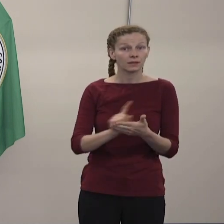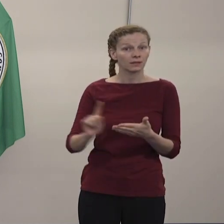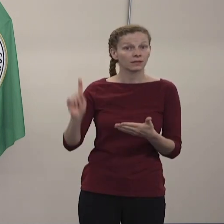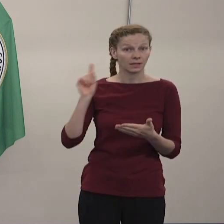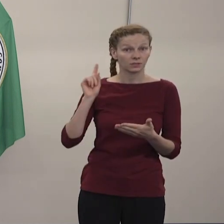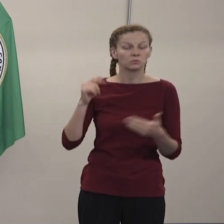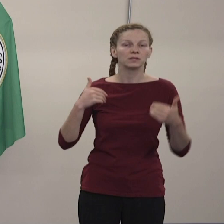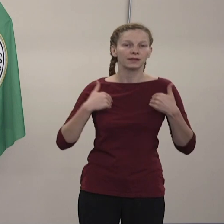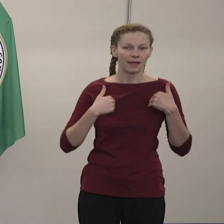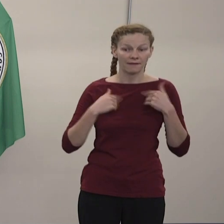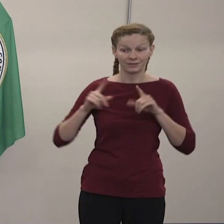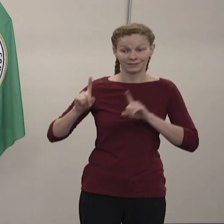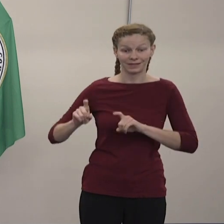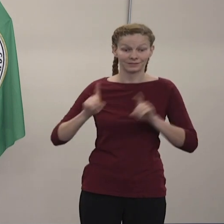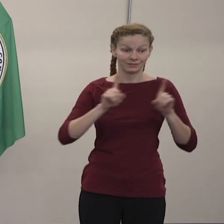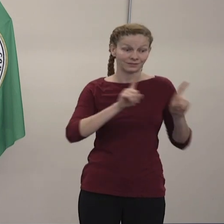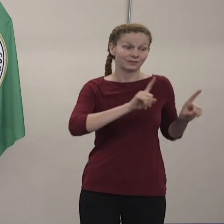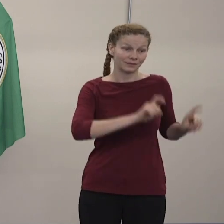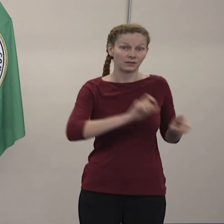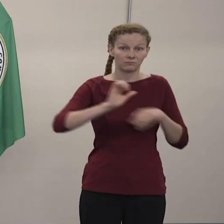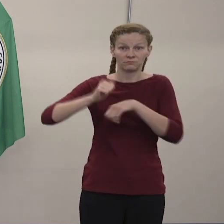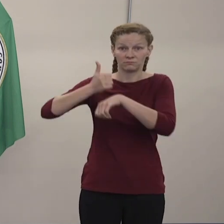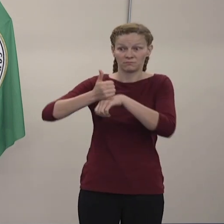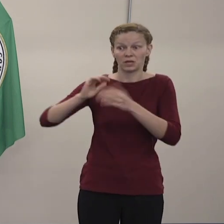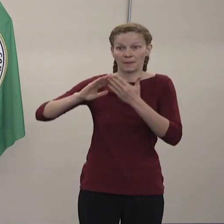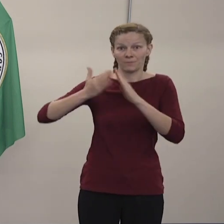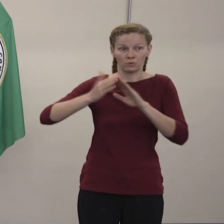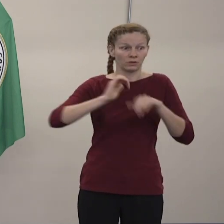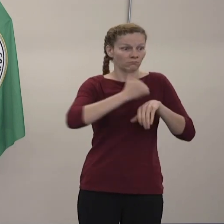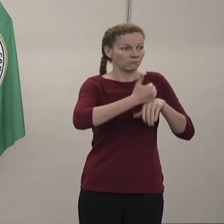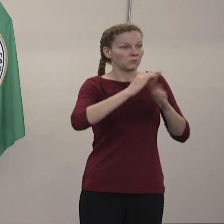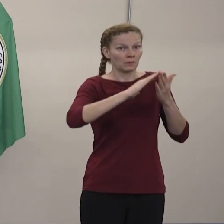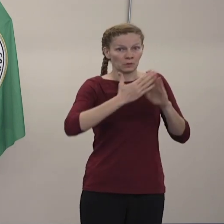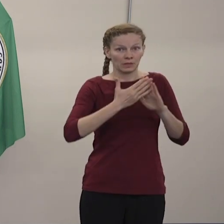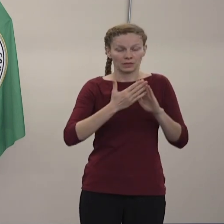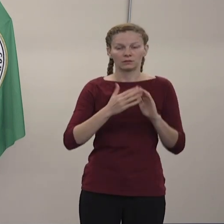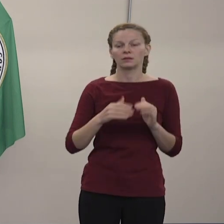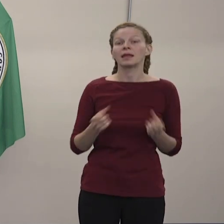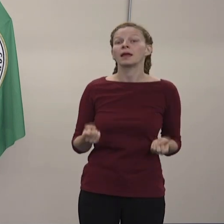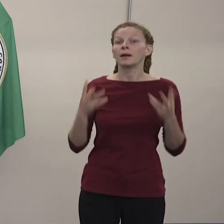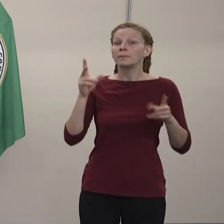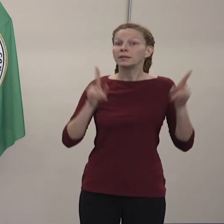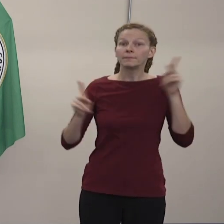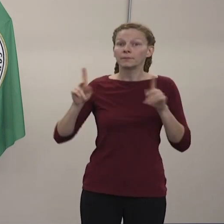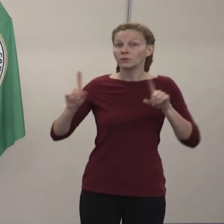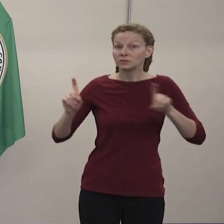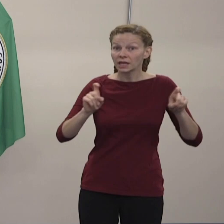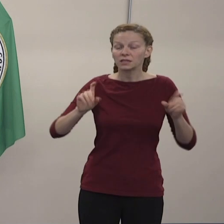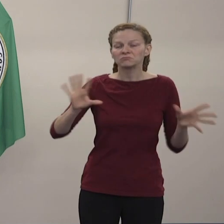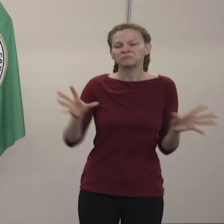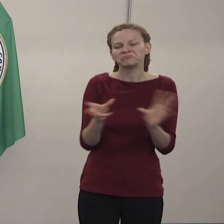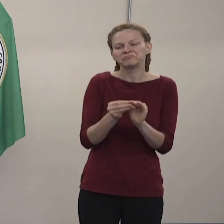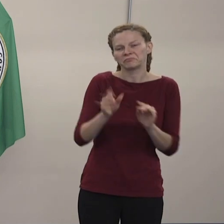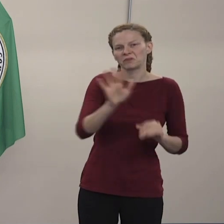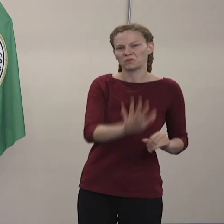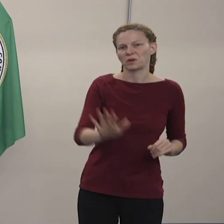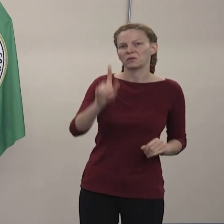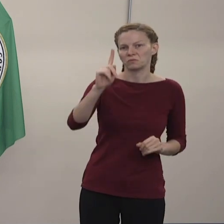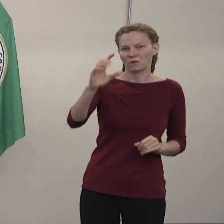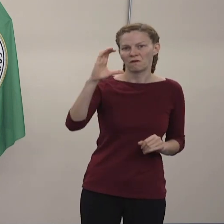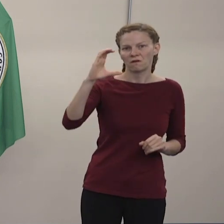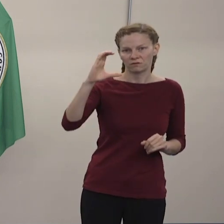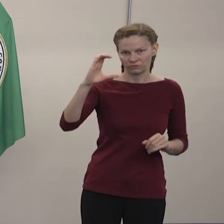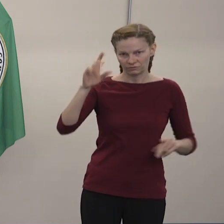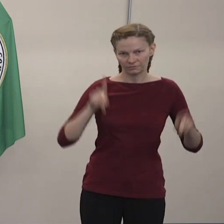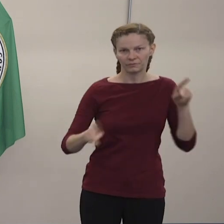La semana pasada tuvimos dos sitios de pruebas para la comunidad y se hicieron